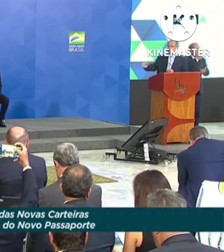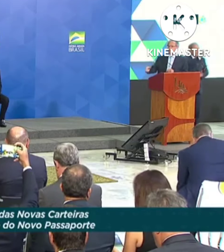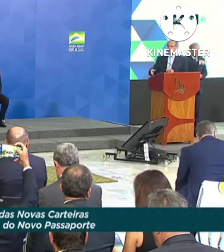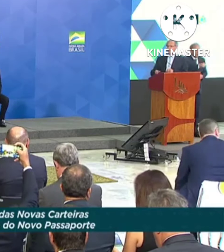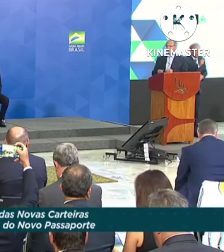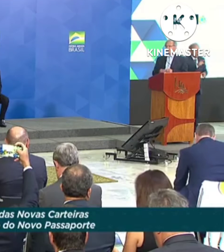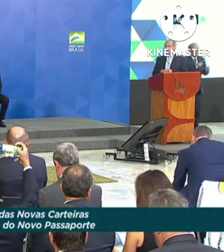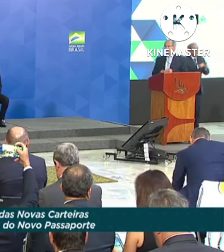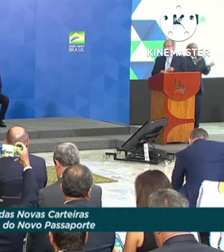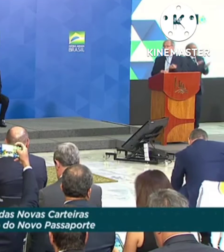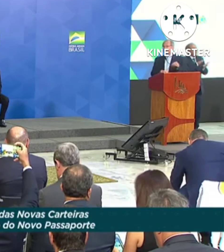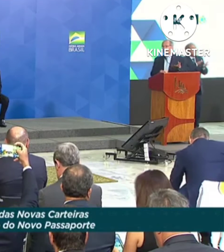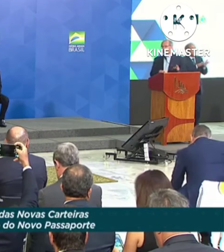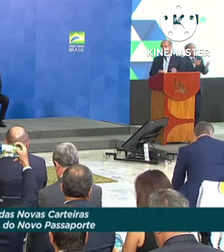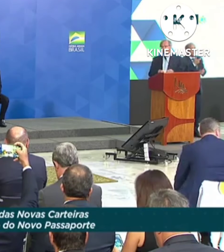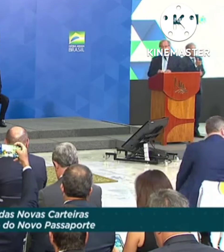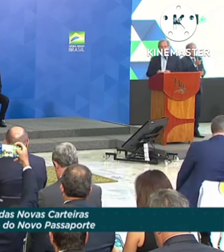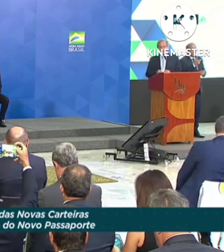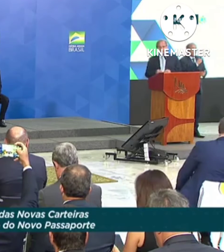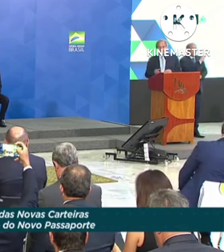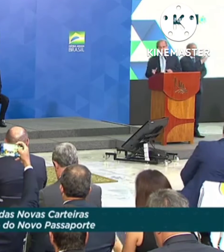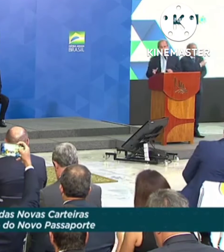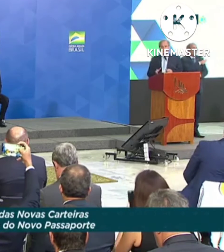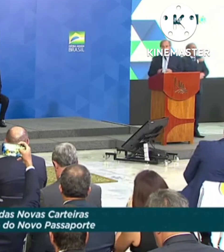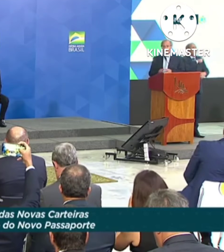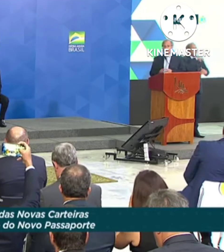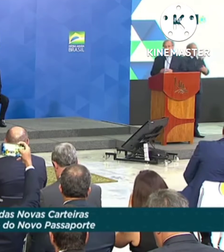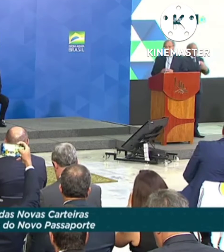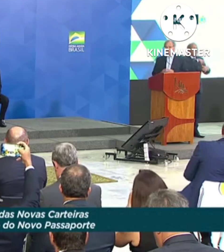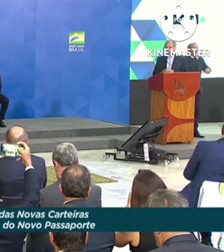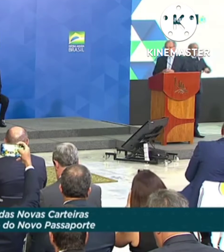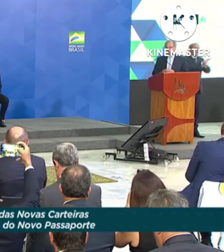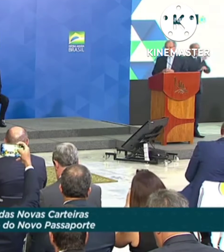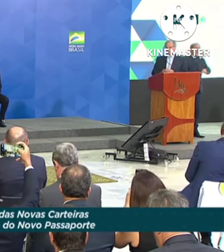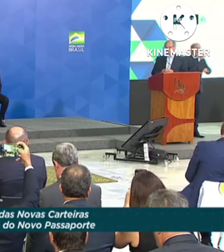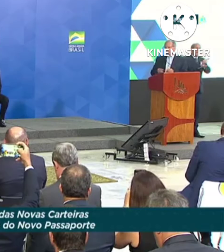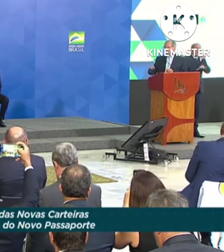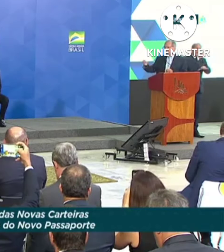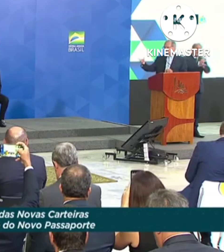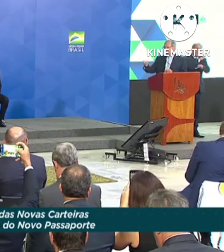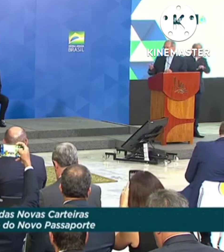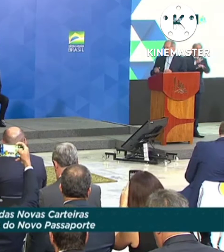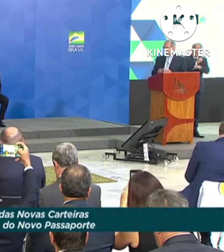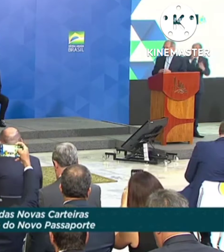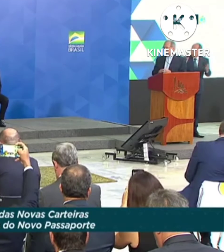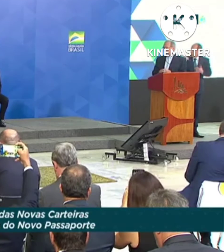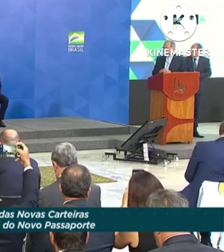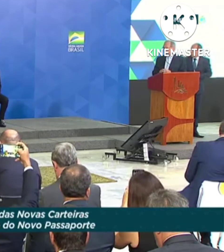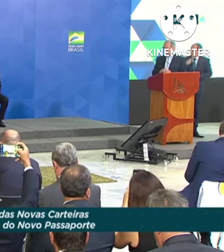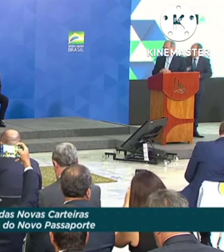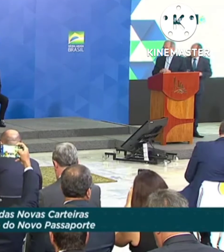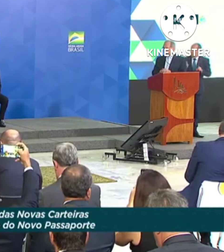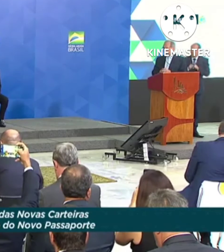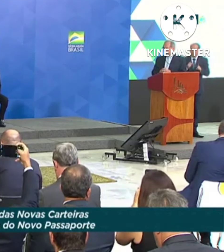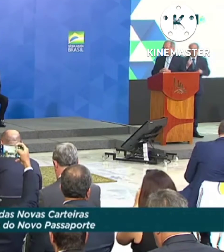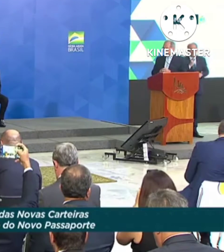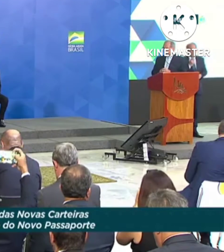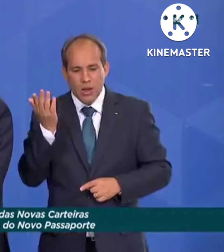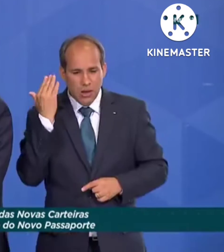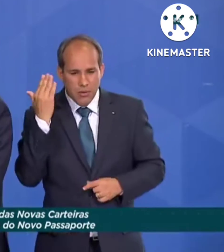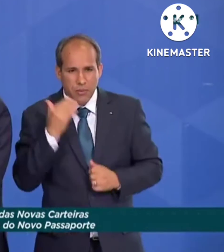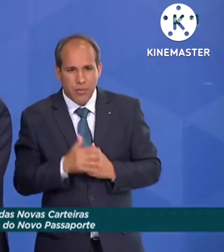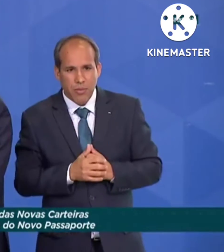renovação de carteira de habilitação, quer dizer, é uma série de, o presidente hoje citou também, em outra ocasião,